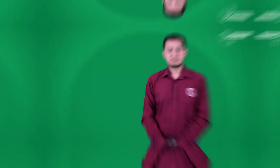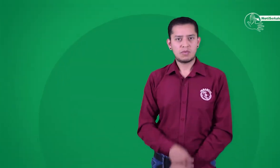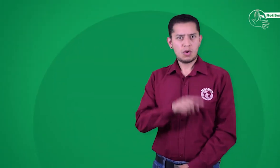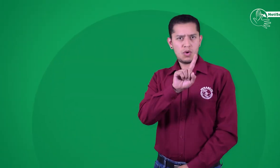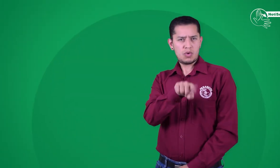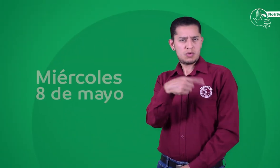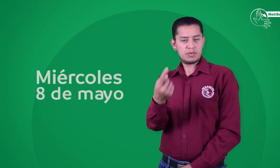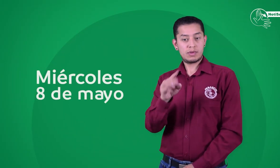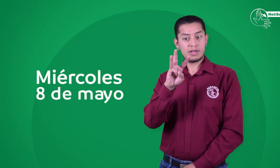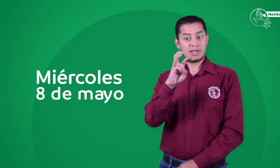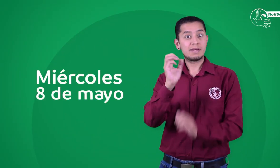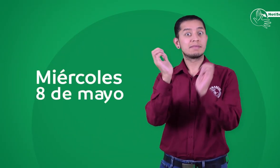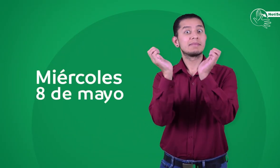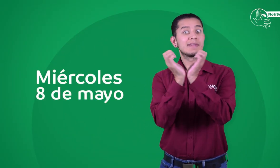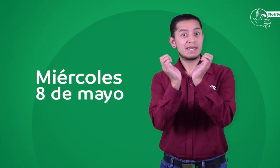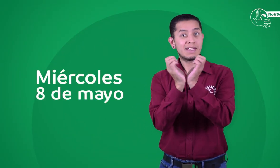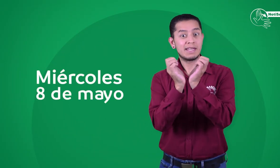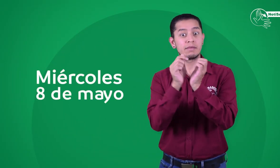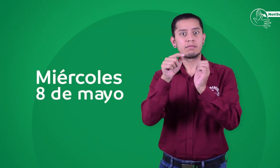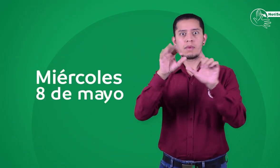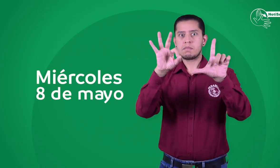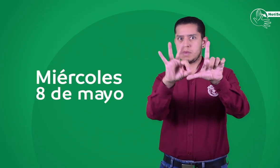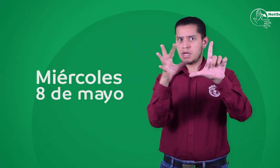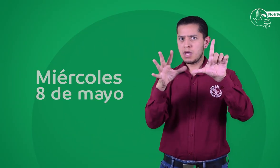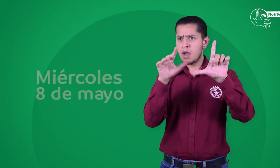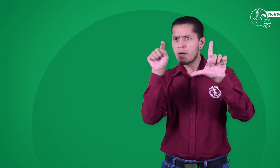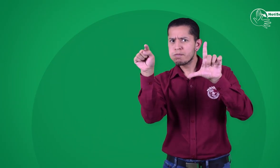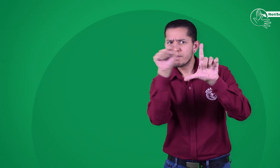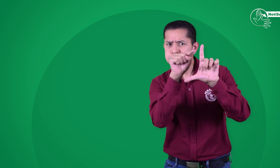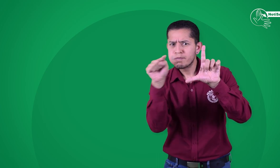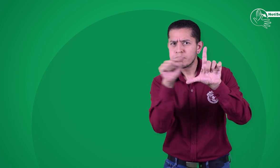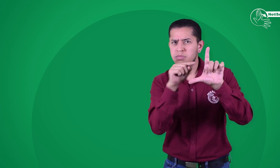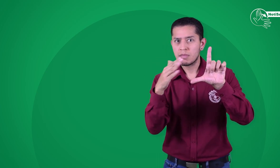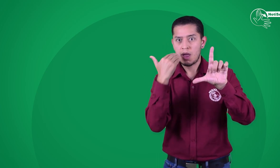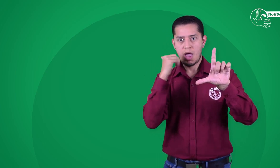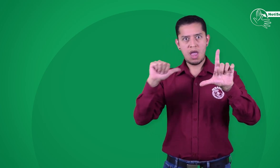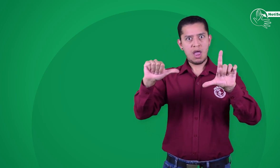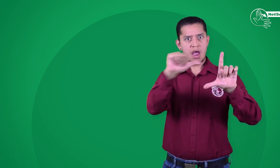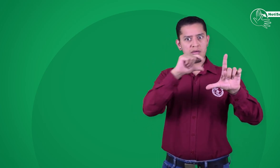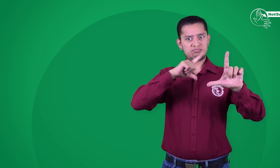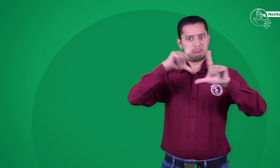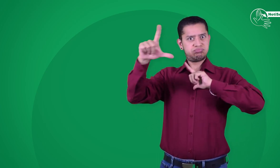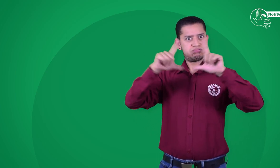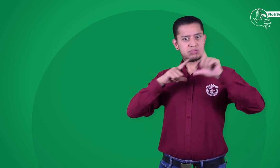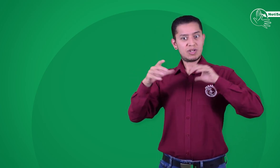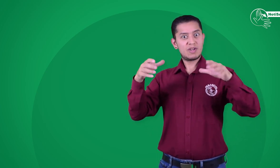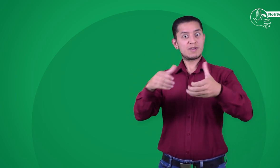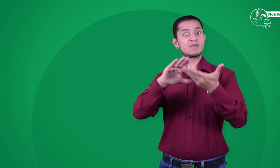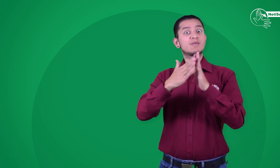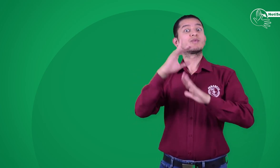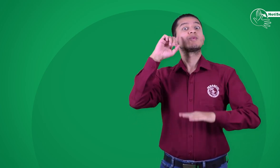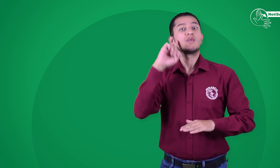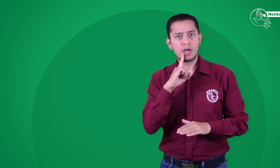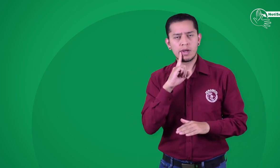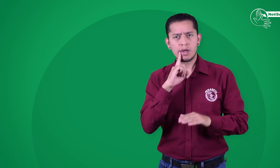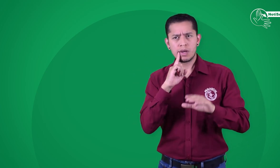Por otro lado, el pasado 8 de mayo, lideresas de la comunidad sorda, como la